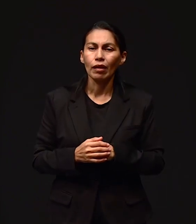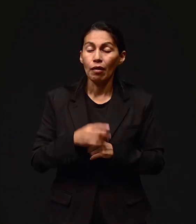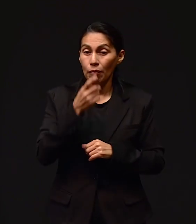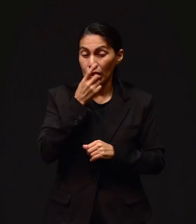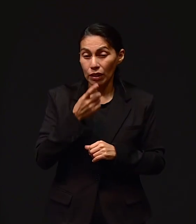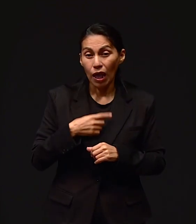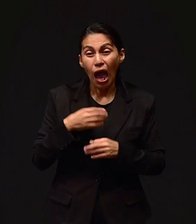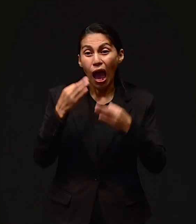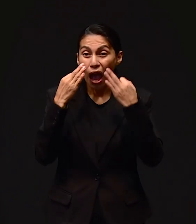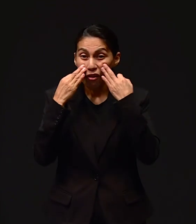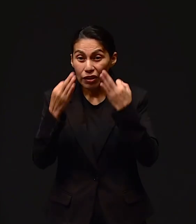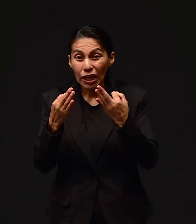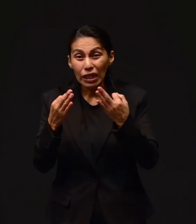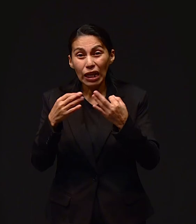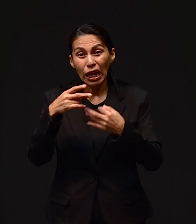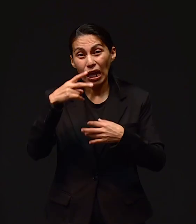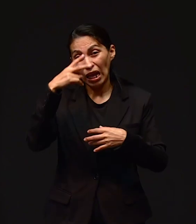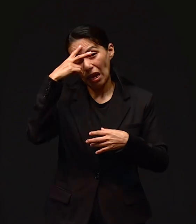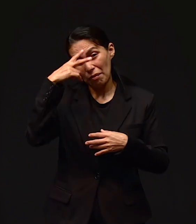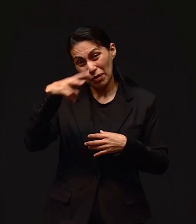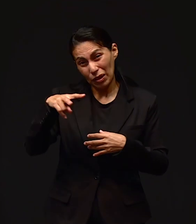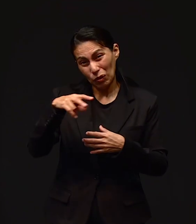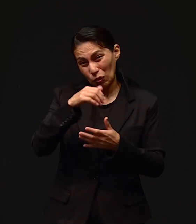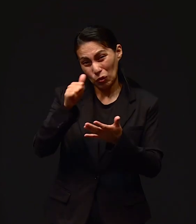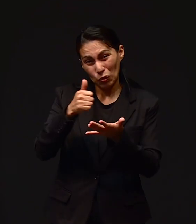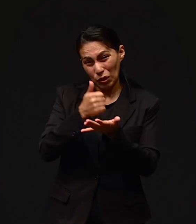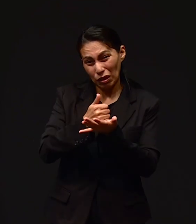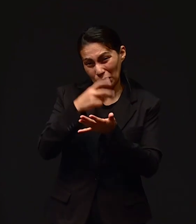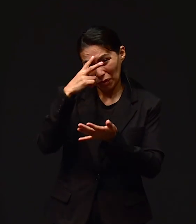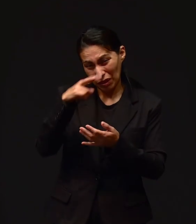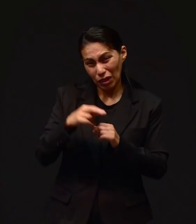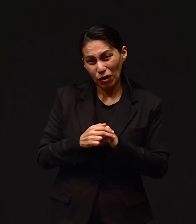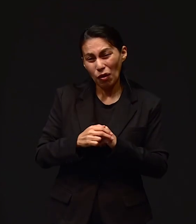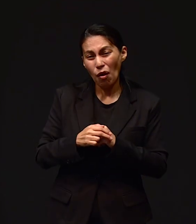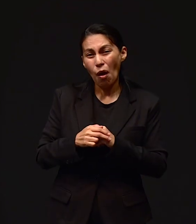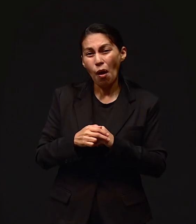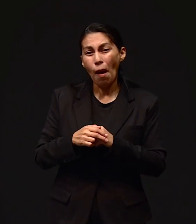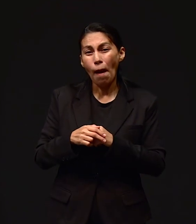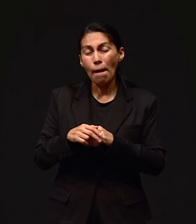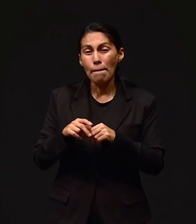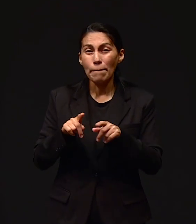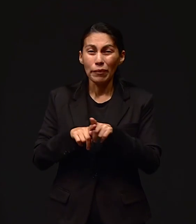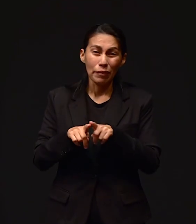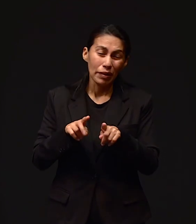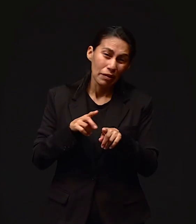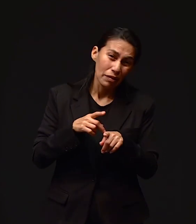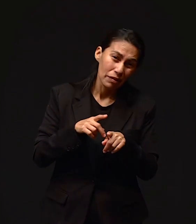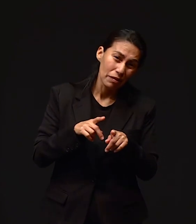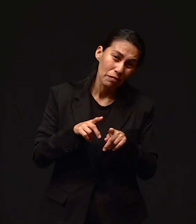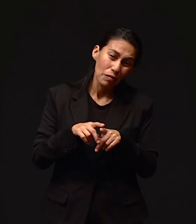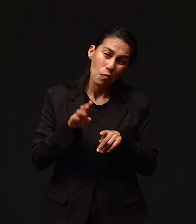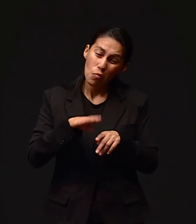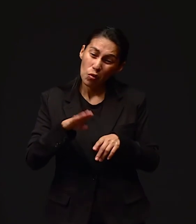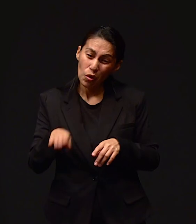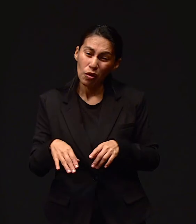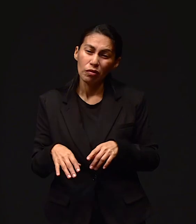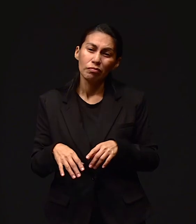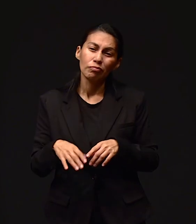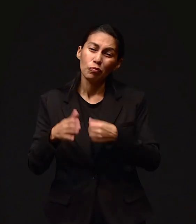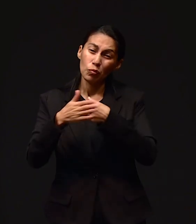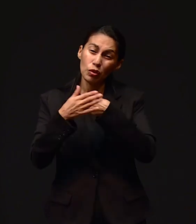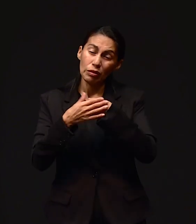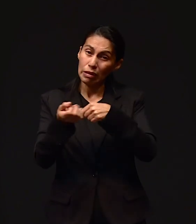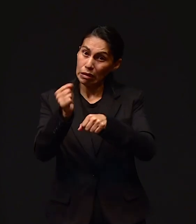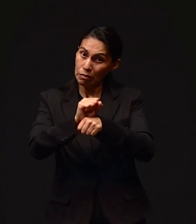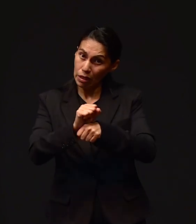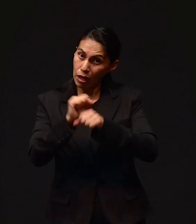tengo que ir a México porque falleció una prima hermana. Me dice, nos vemos la próxima semana. Ah, sí, está